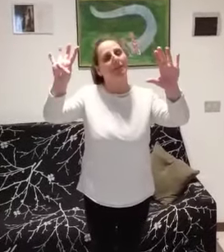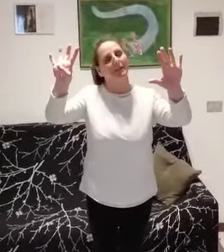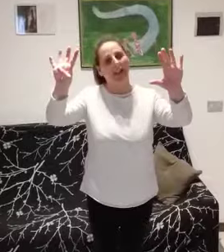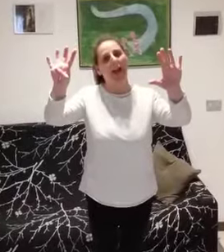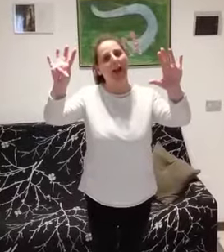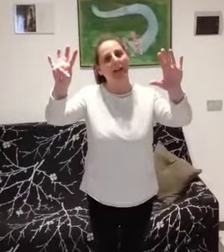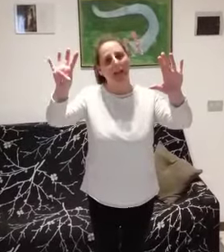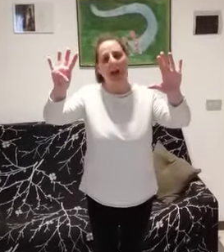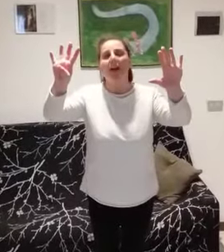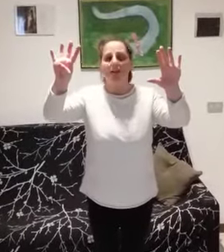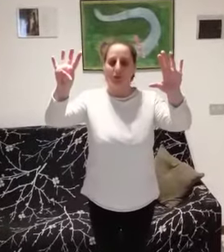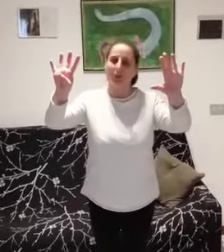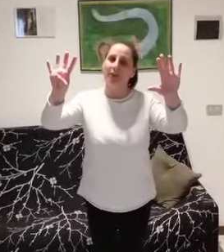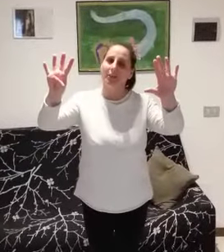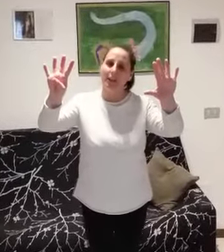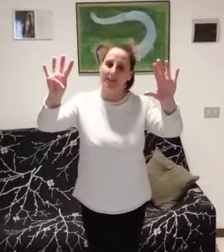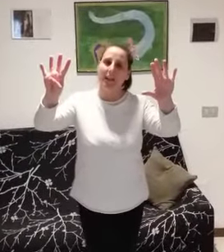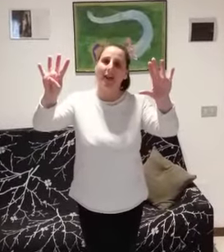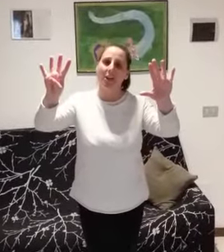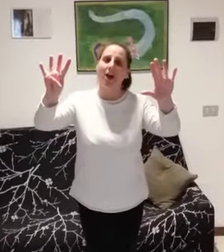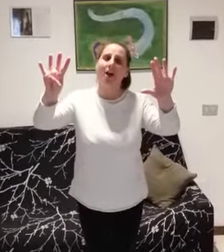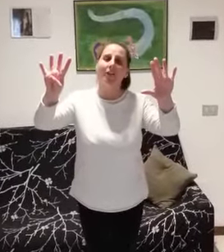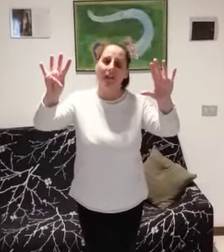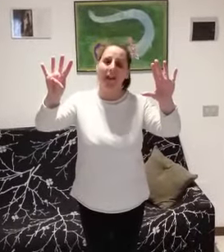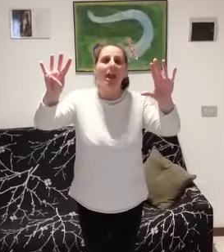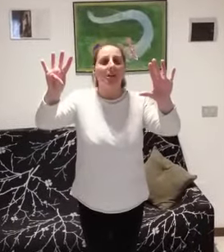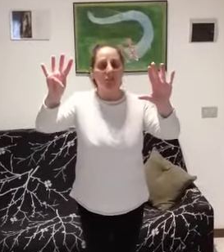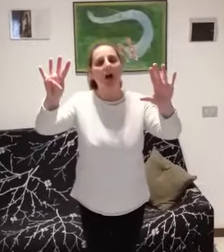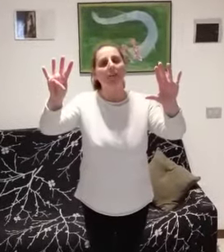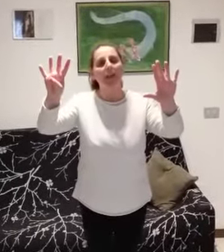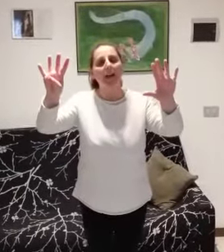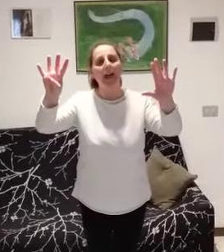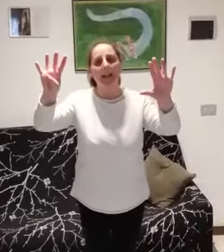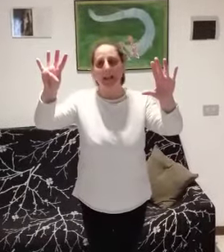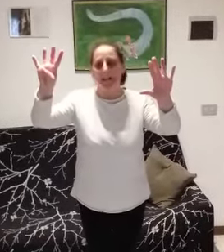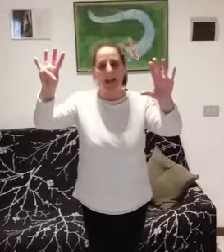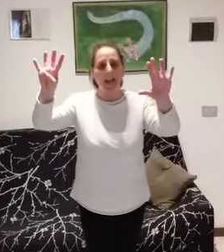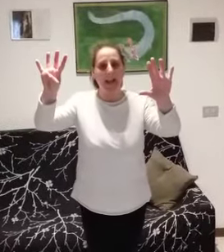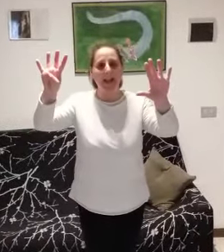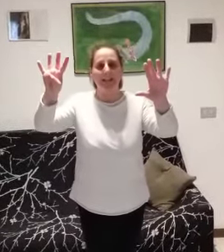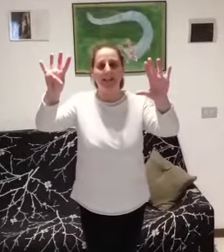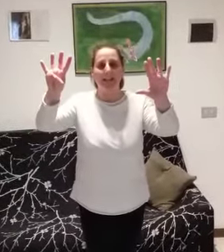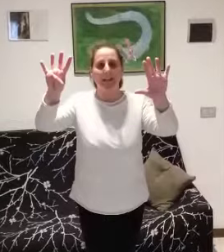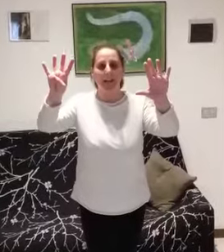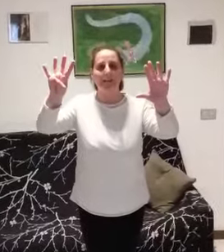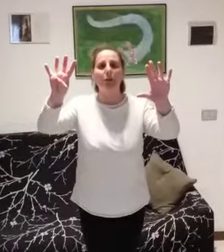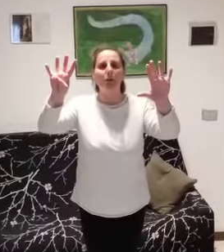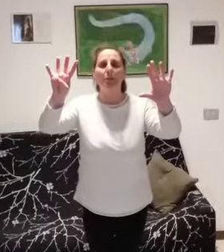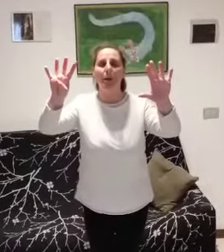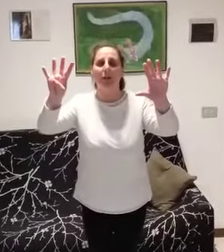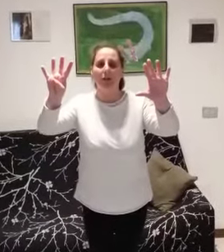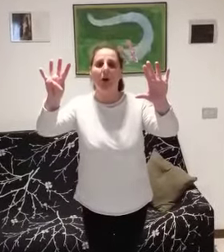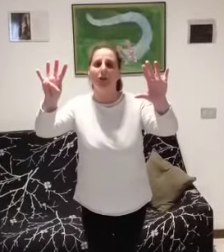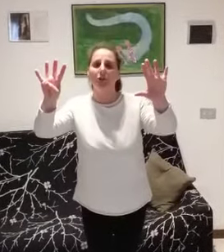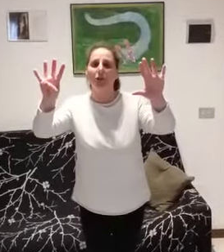strada, sono rimaste nove, nove gallinelle. Si chiese un lupacchiotto,